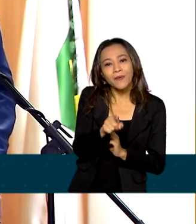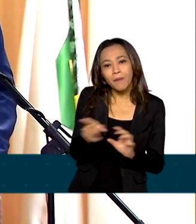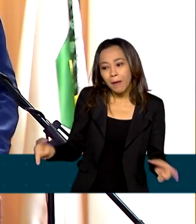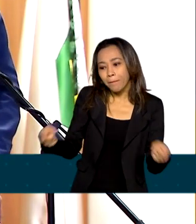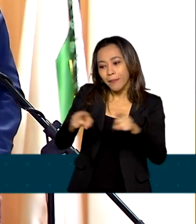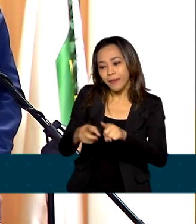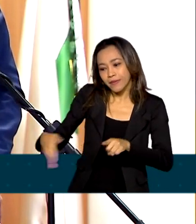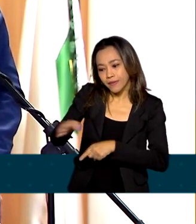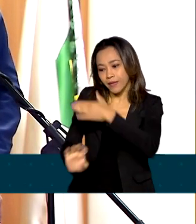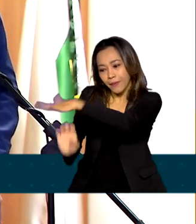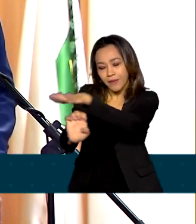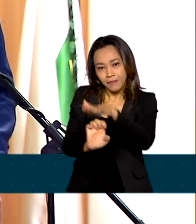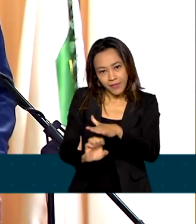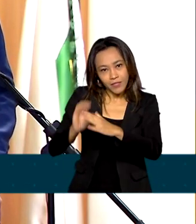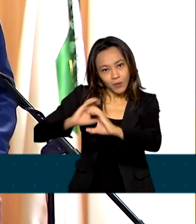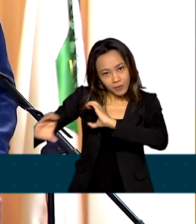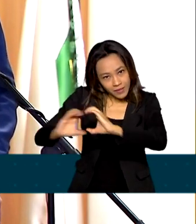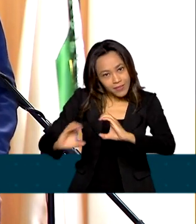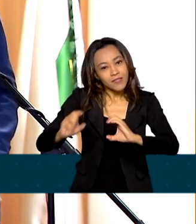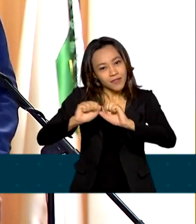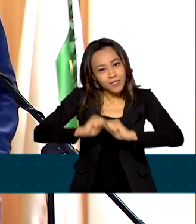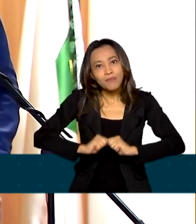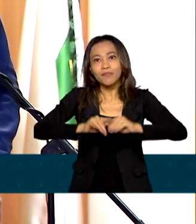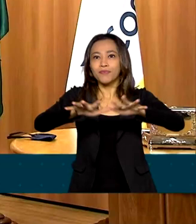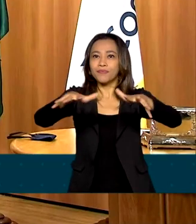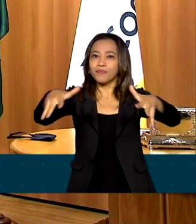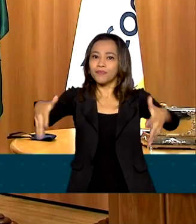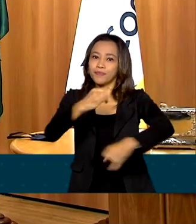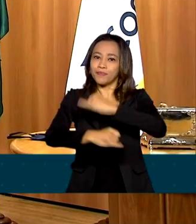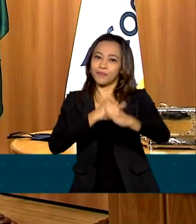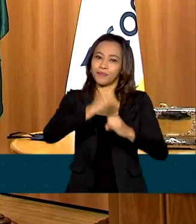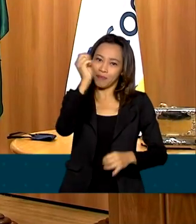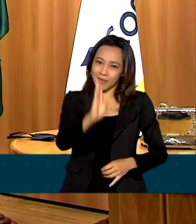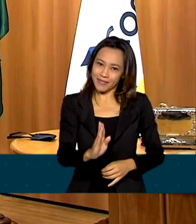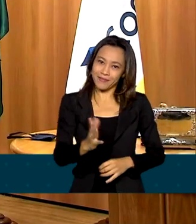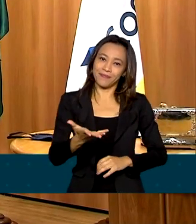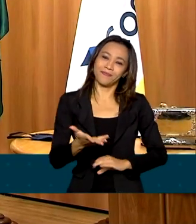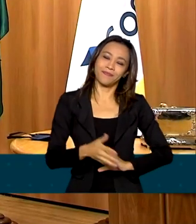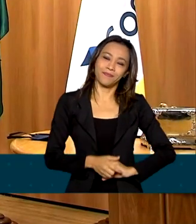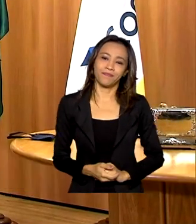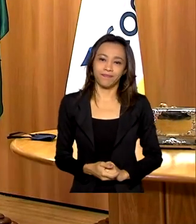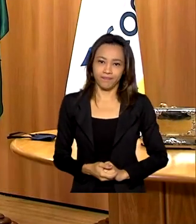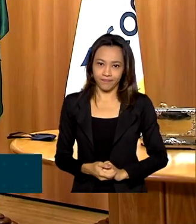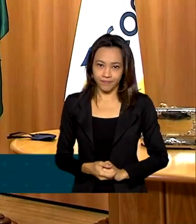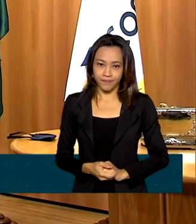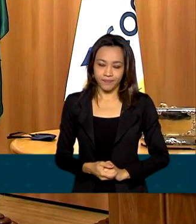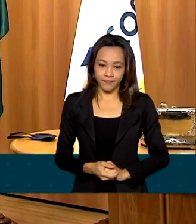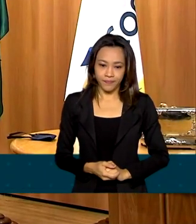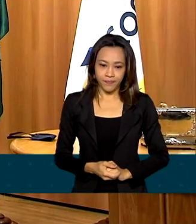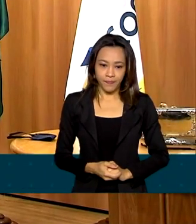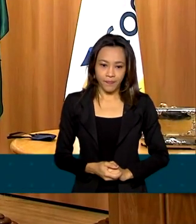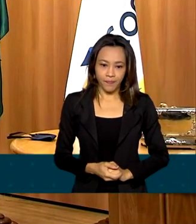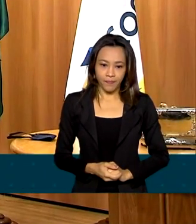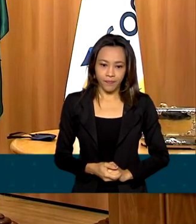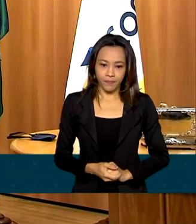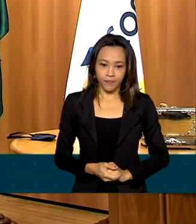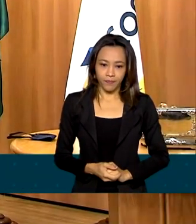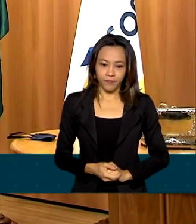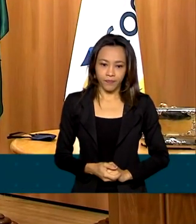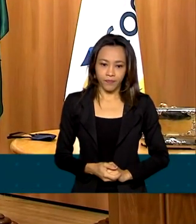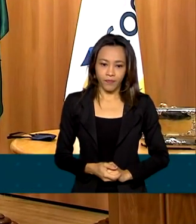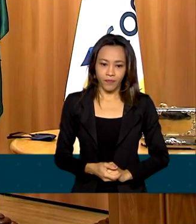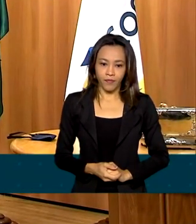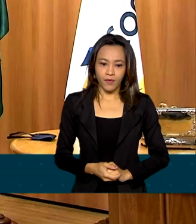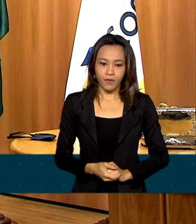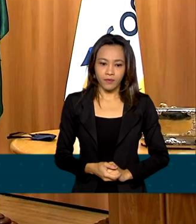Telebrás, conectividade para todo o país. É onde 10 mil escolas que não tinham acesso a alguma internet hoje, as